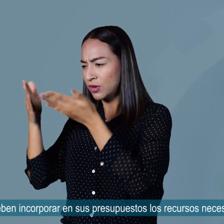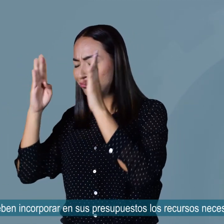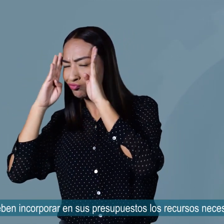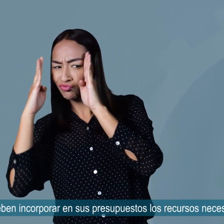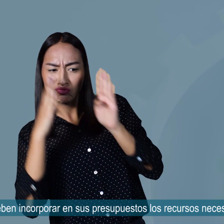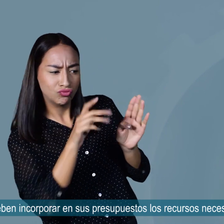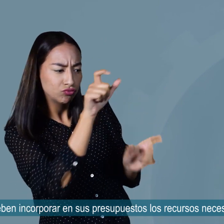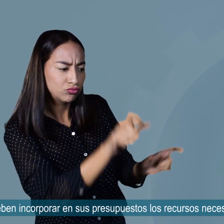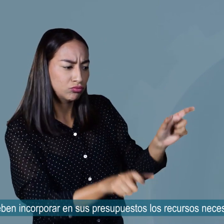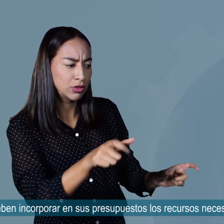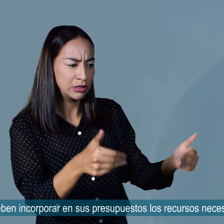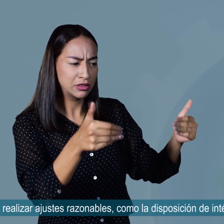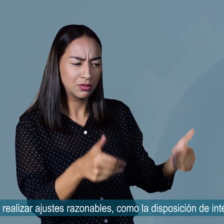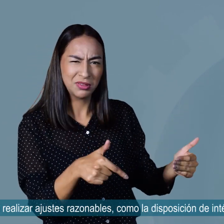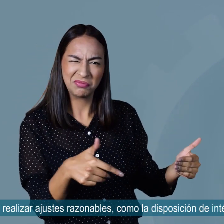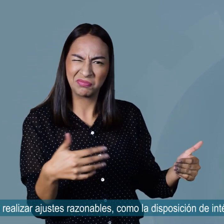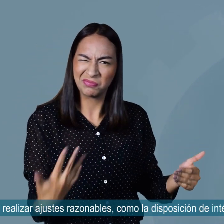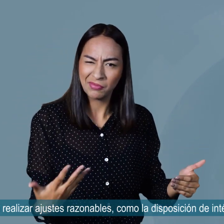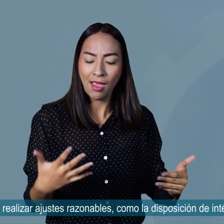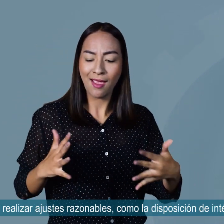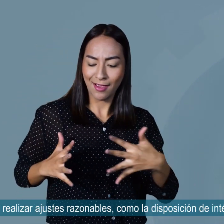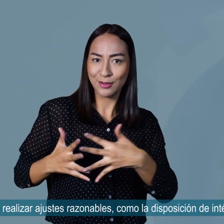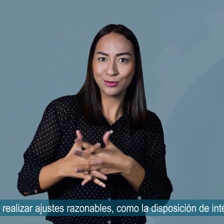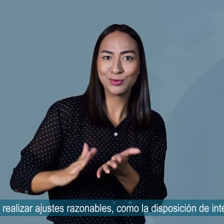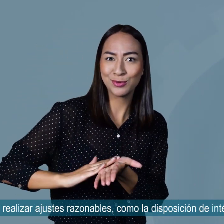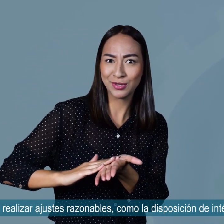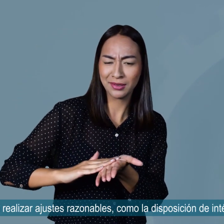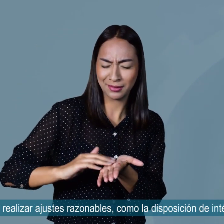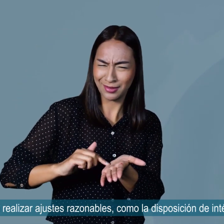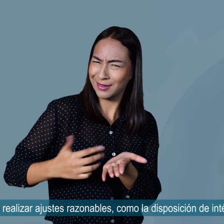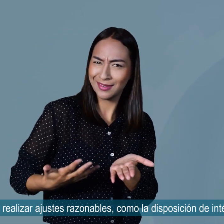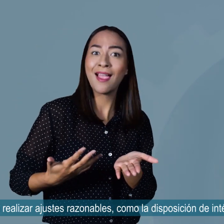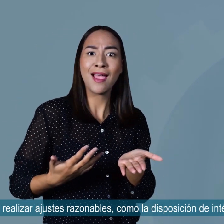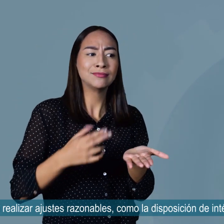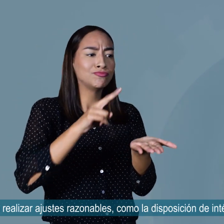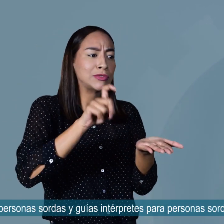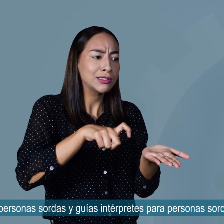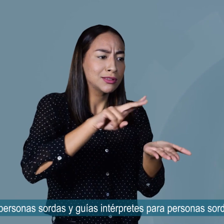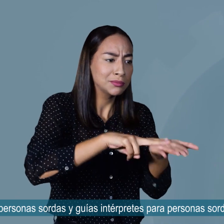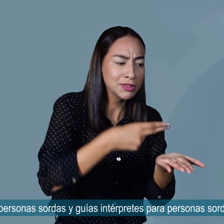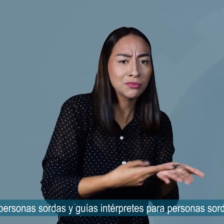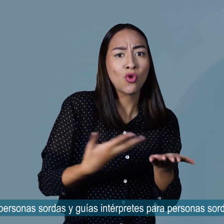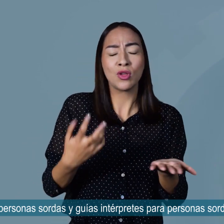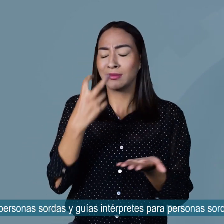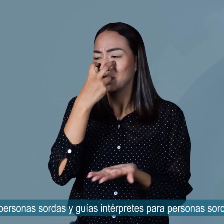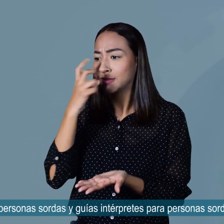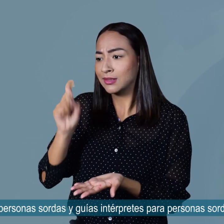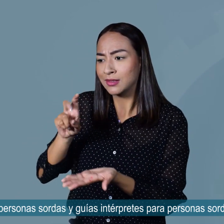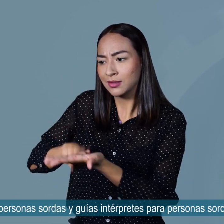necesarios para realizar ajustes razonables, como la disposición de intérpretes para personas sordas y guías intérpretes para